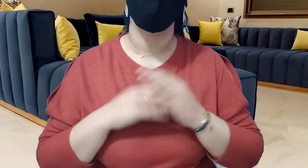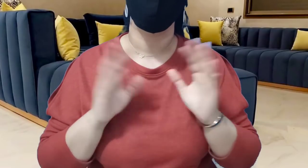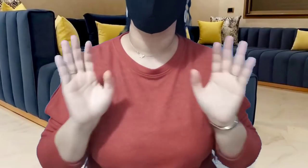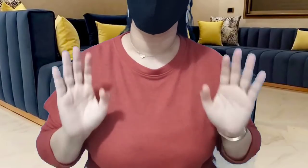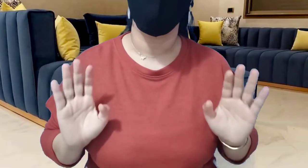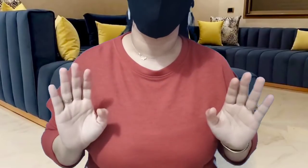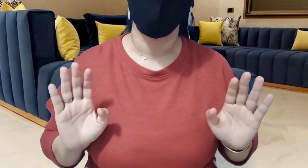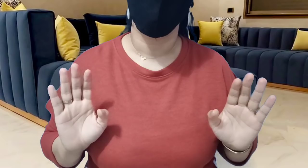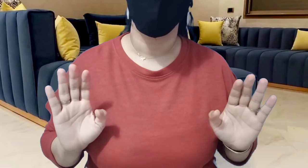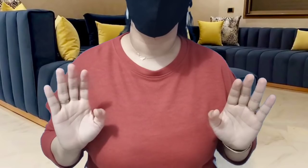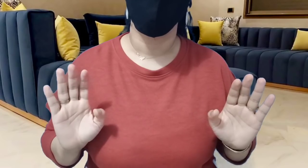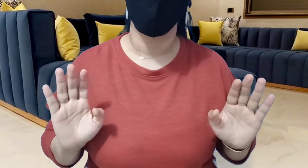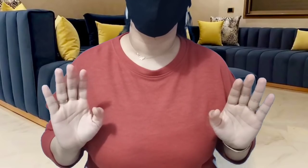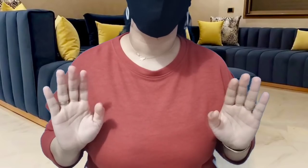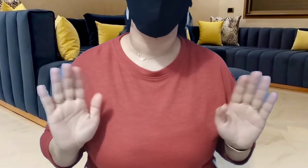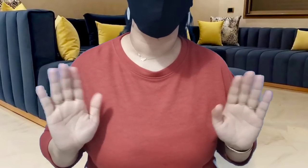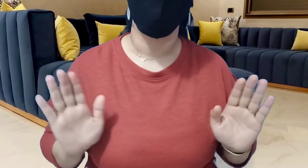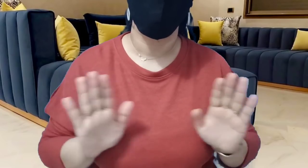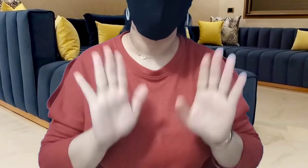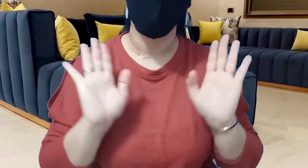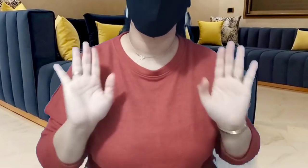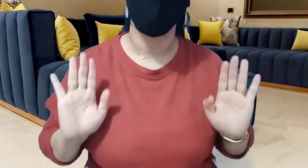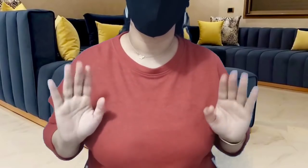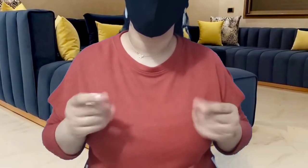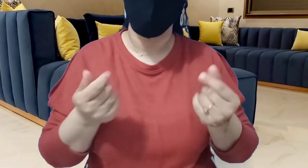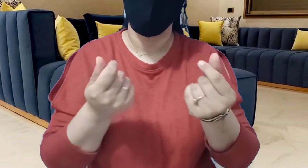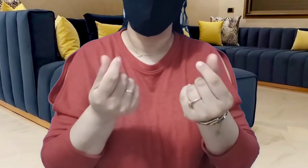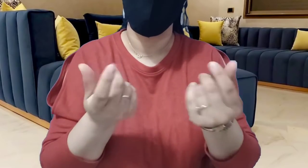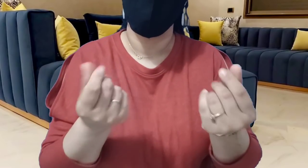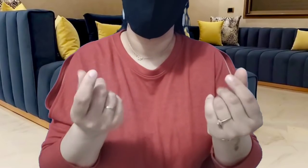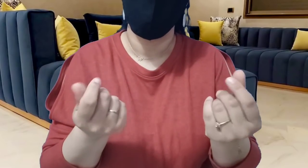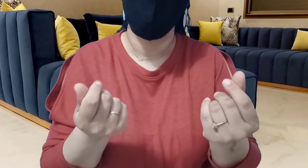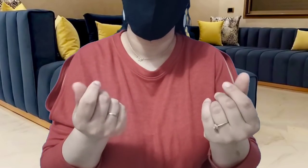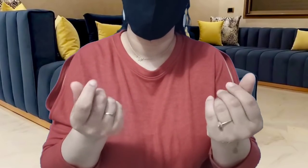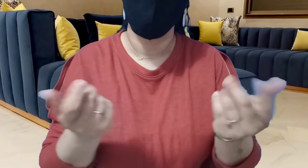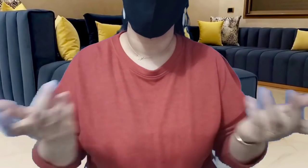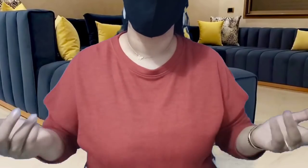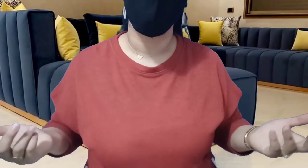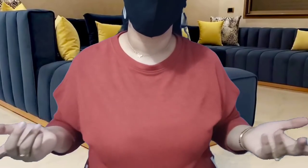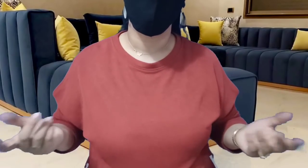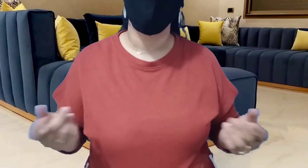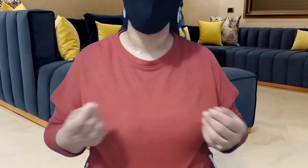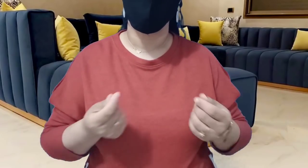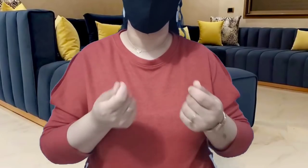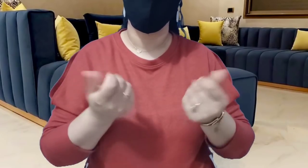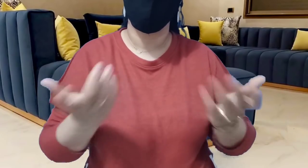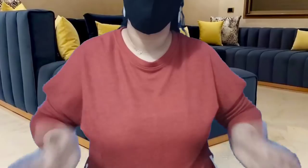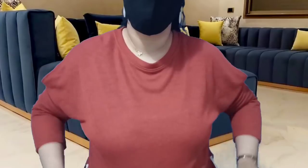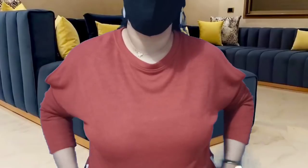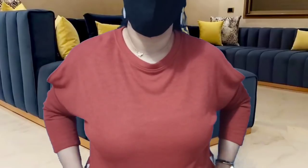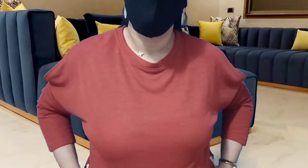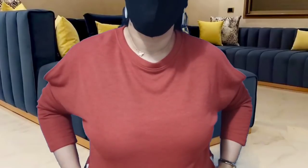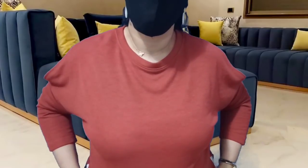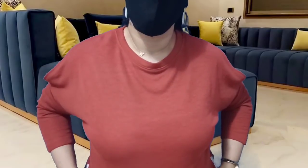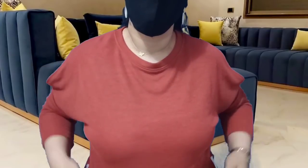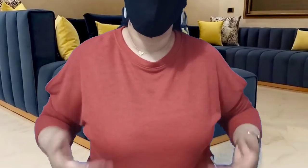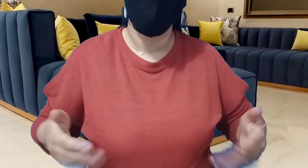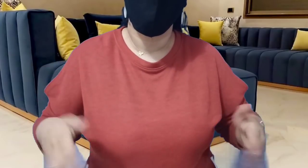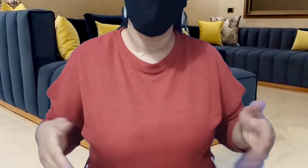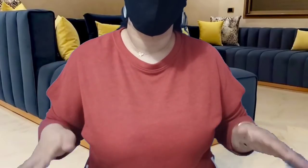سيدة أخوتي راه ملايري هذا سيدة أخوتي راه ملايري وكي تشتوه